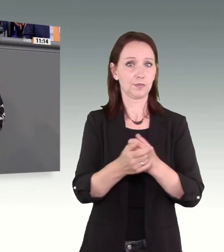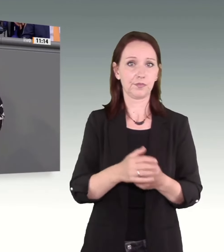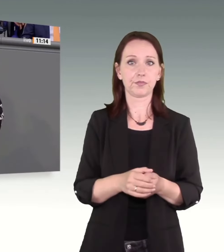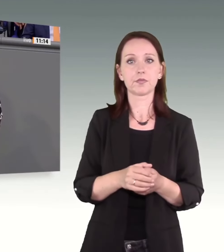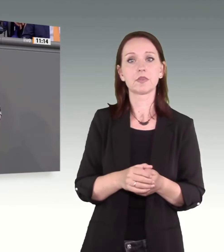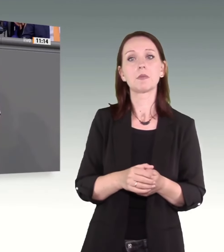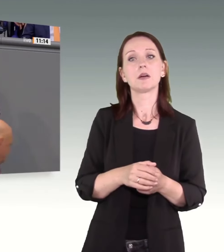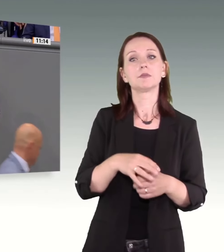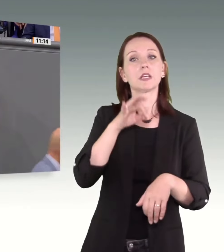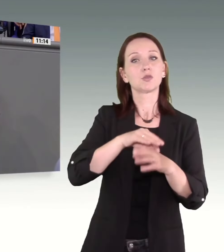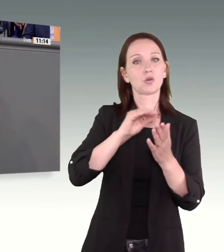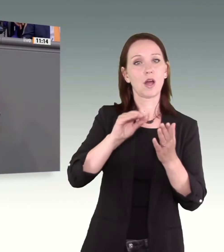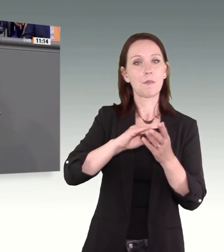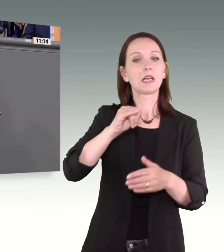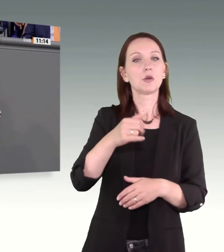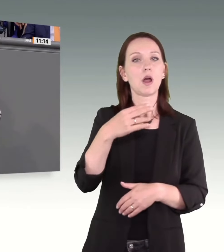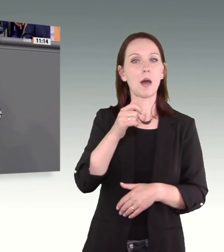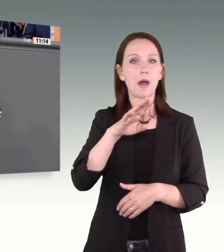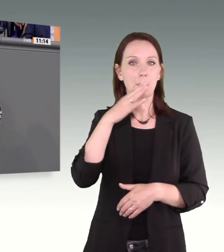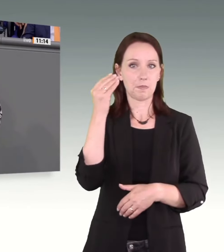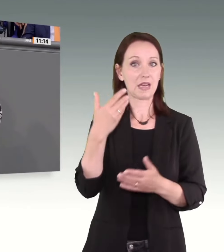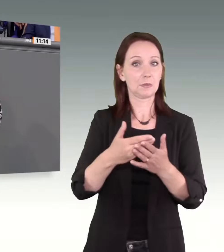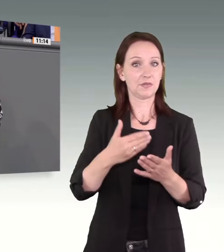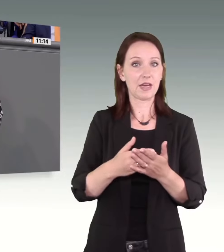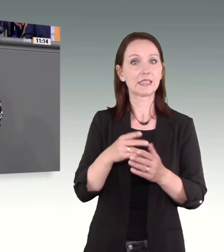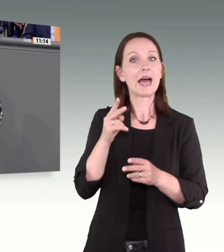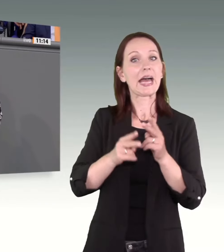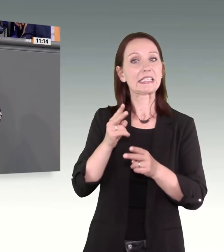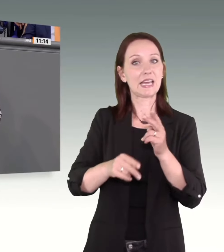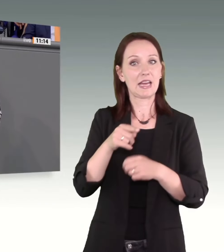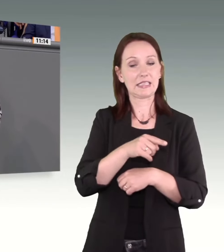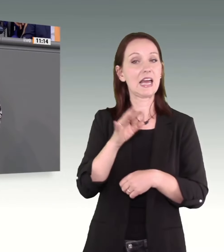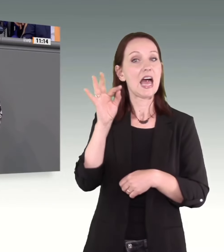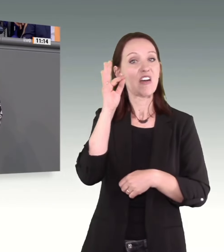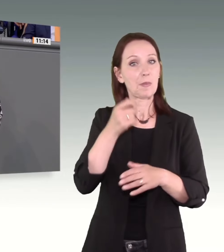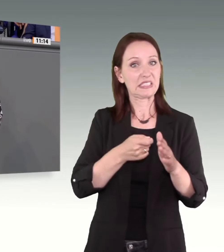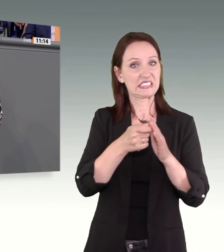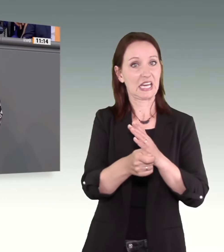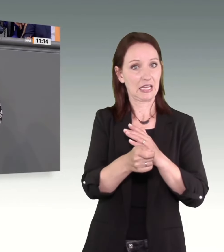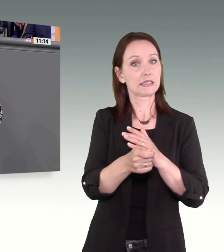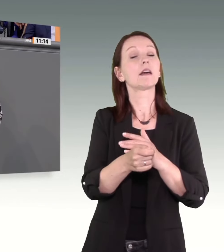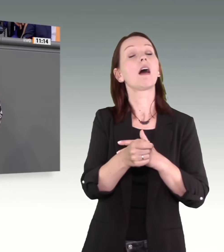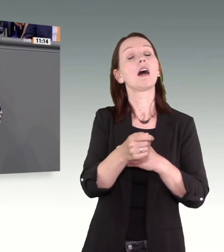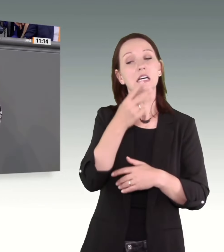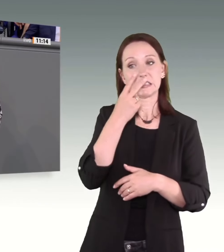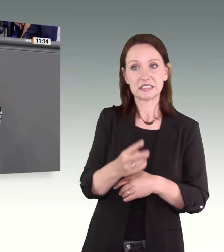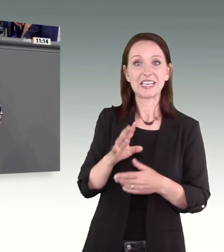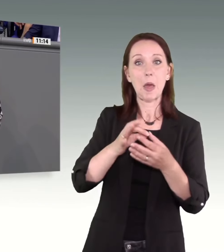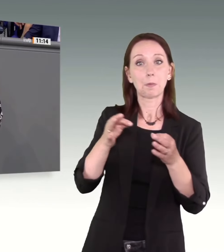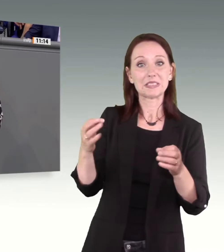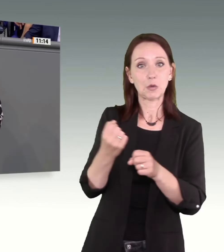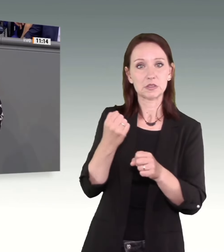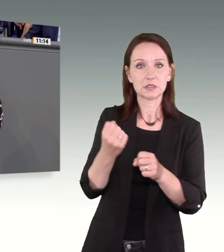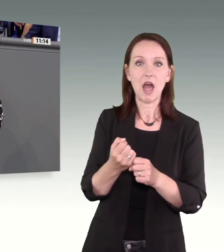signifikant strafmildernder urteilen, wenn sie eine Beziehungstat einordnen. Sexualstrafrecht und